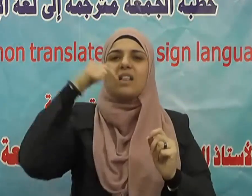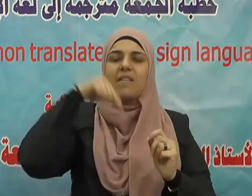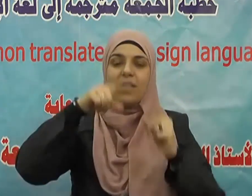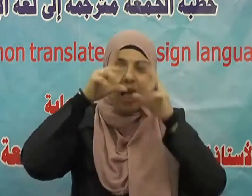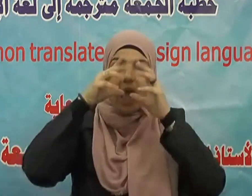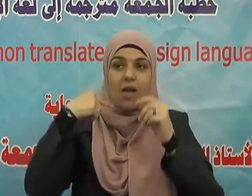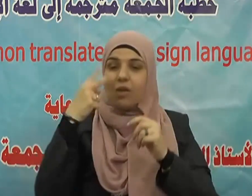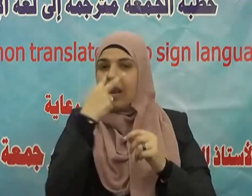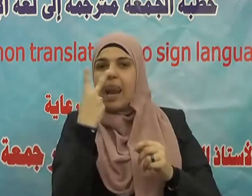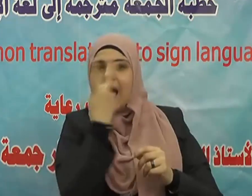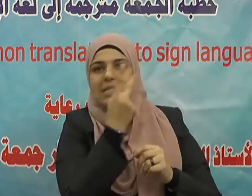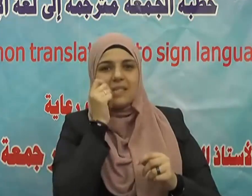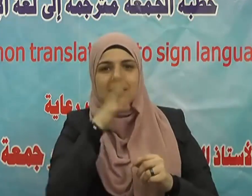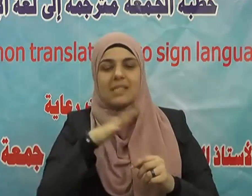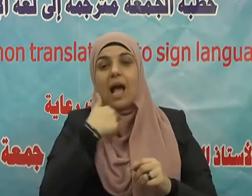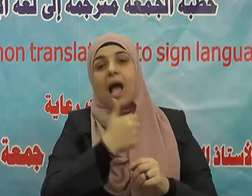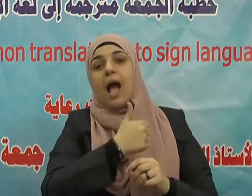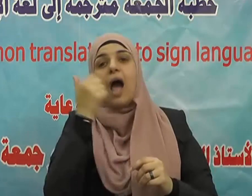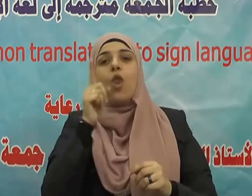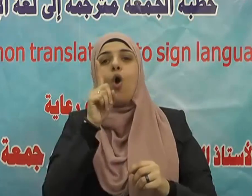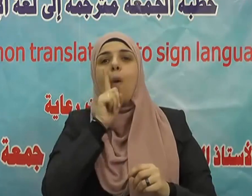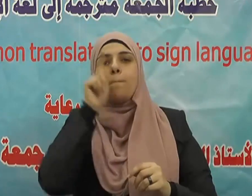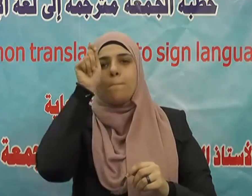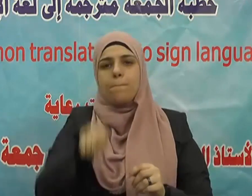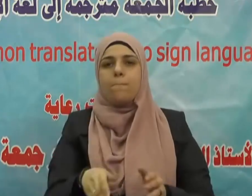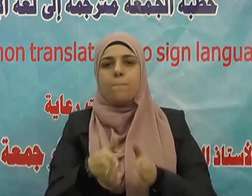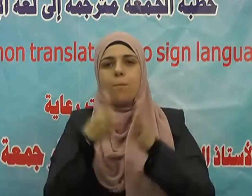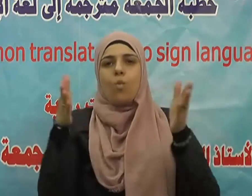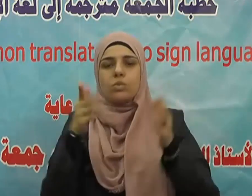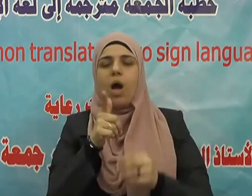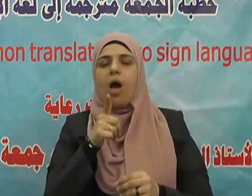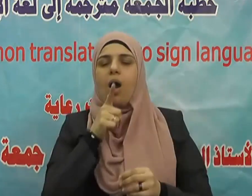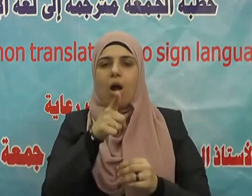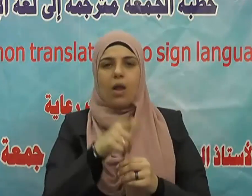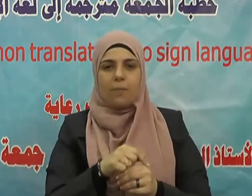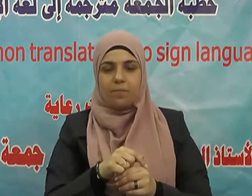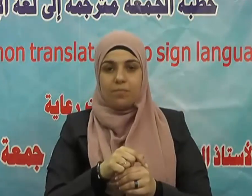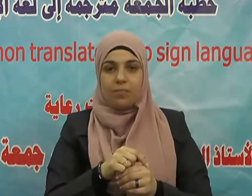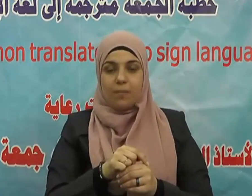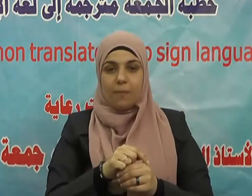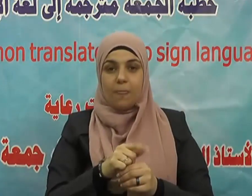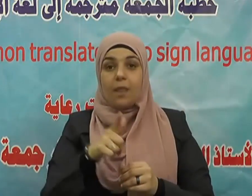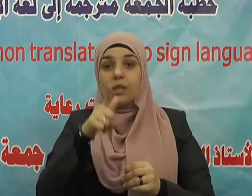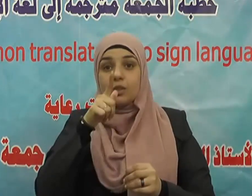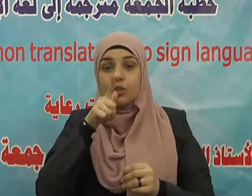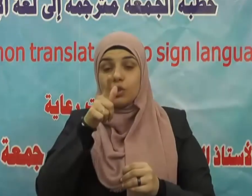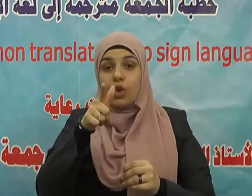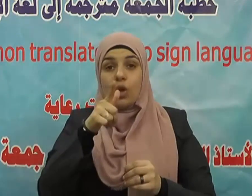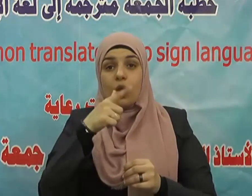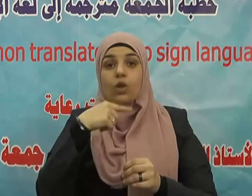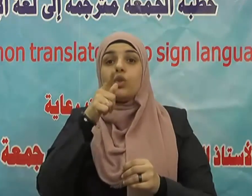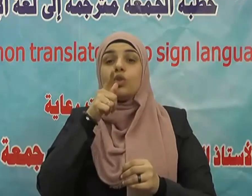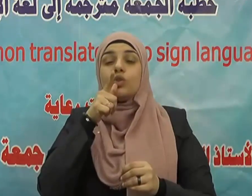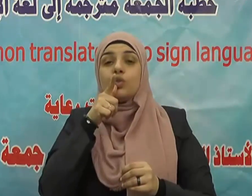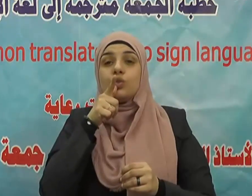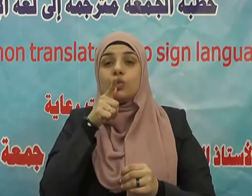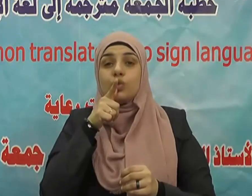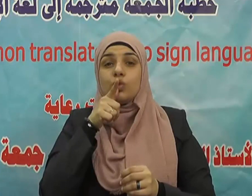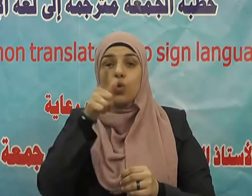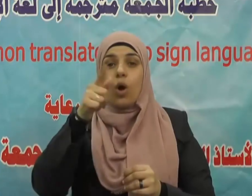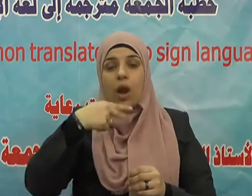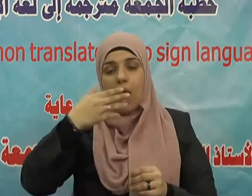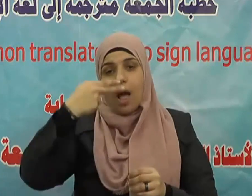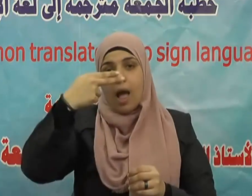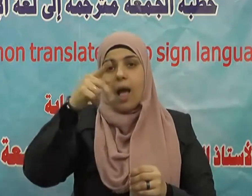نهانا ديننا عن كل ما يؤذي الآخرين فمن صفات المسلم أن لا يكون مؤزيا